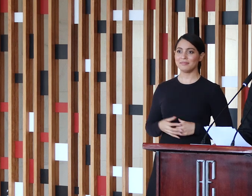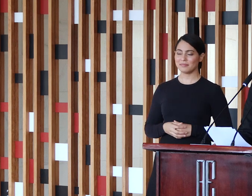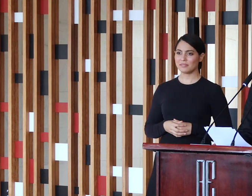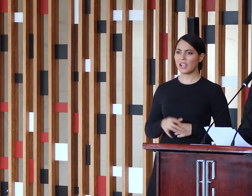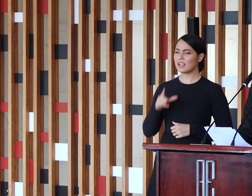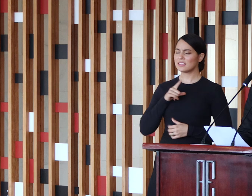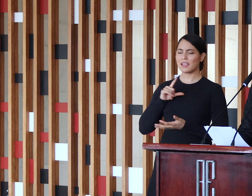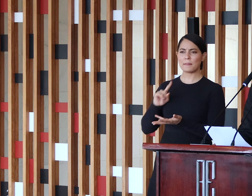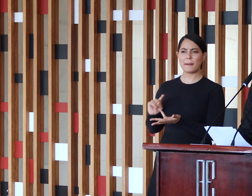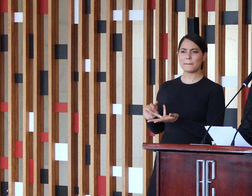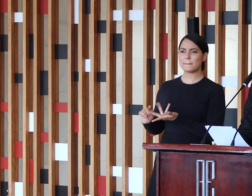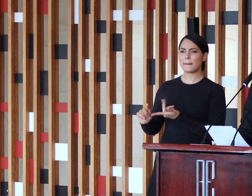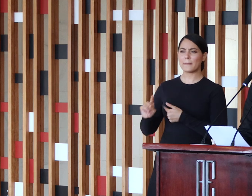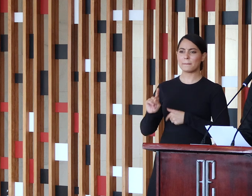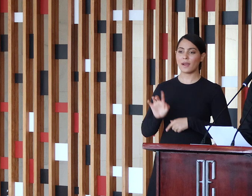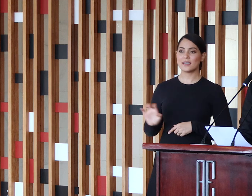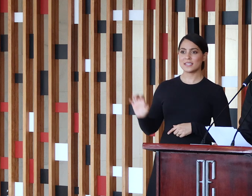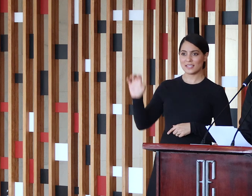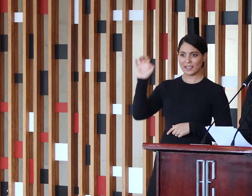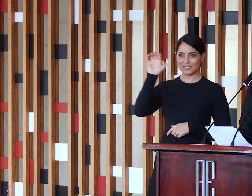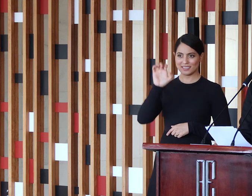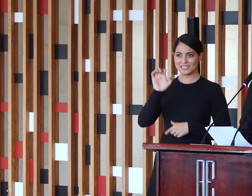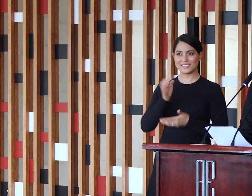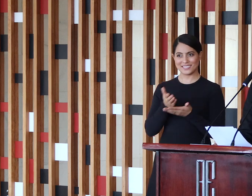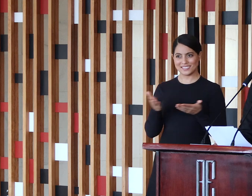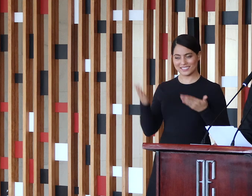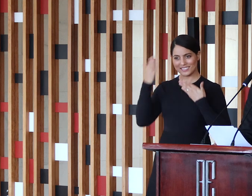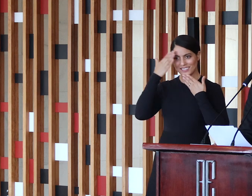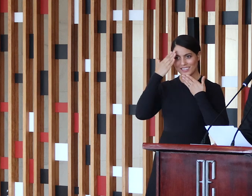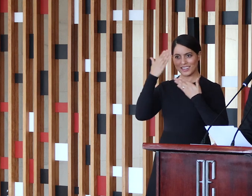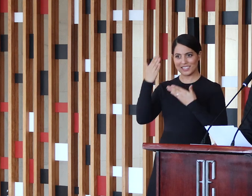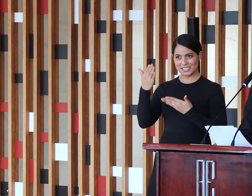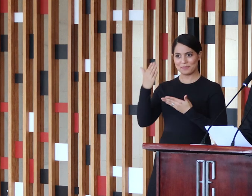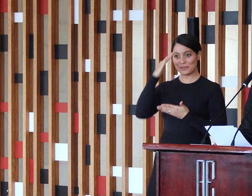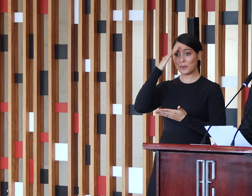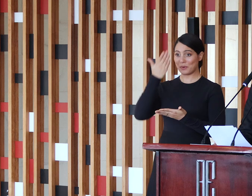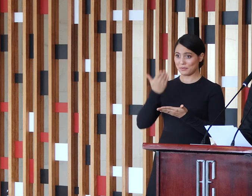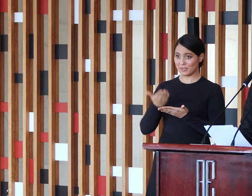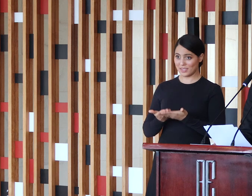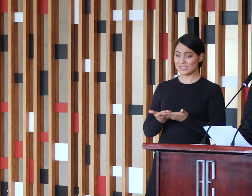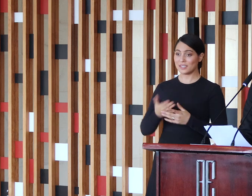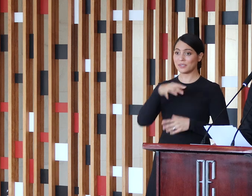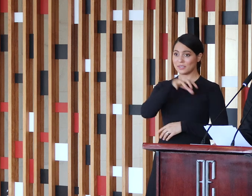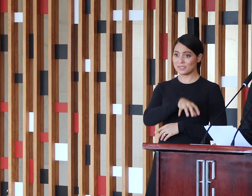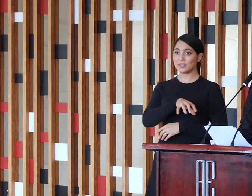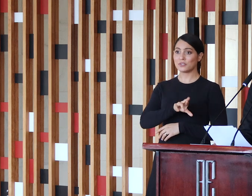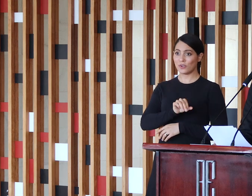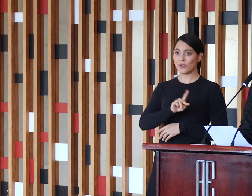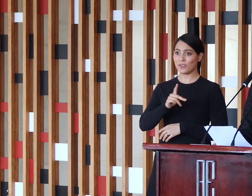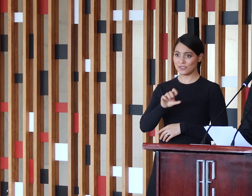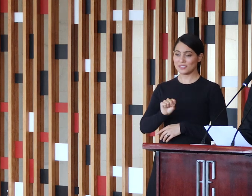vários estados, aos quais me direciono. agora, para agradecer a confiança no trabalho do Centro Rochas. Continuaremos